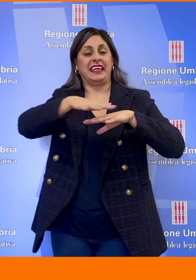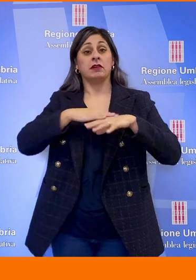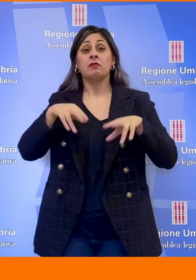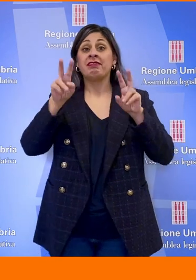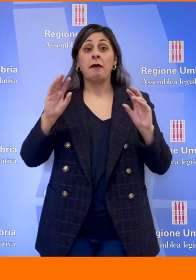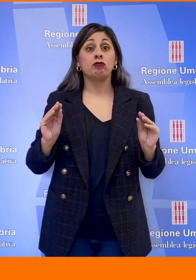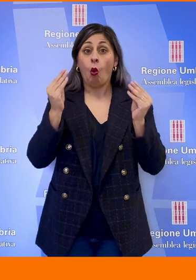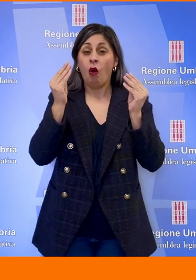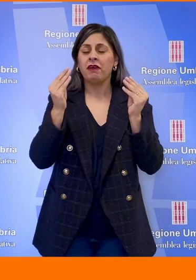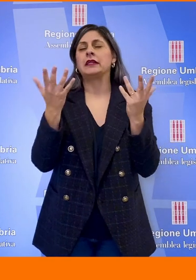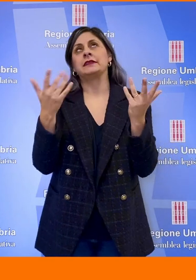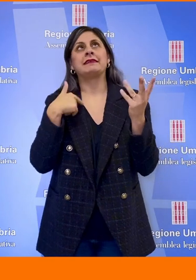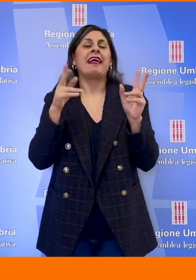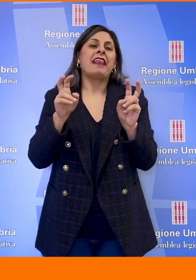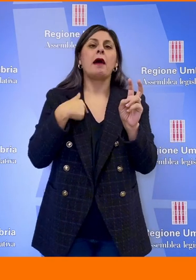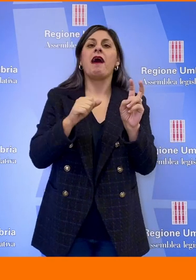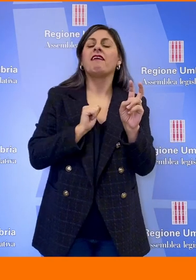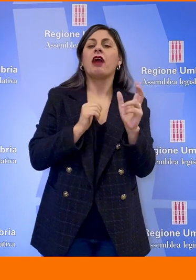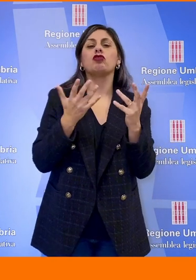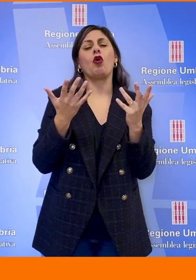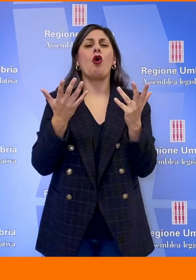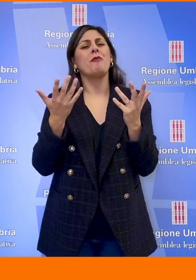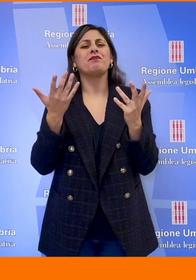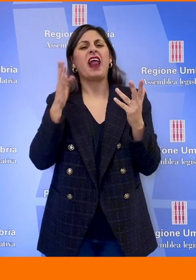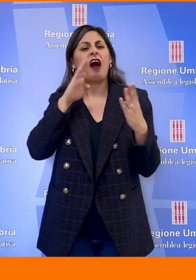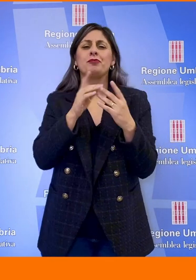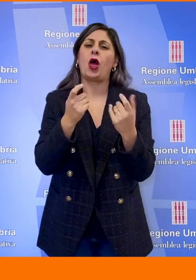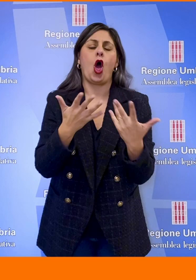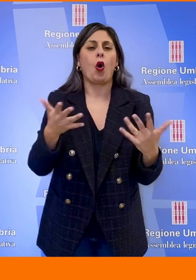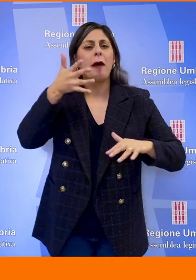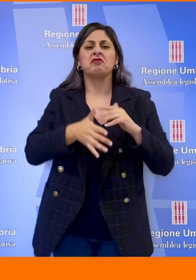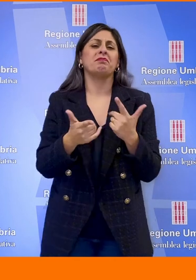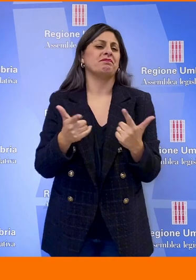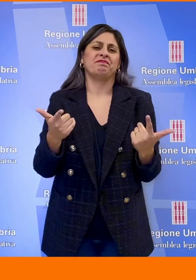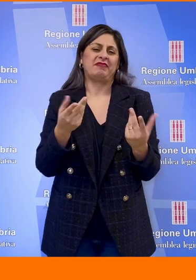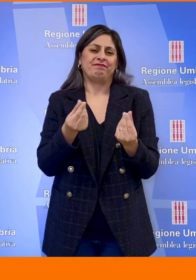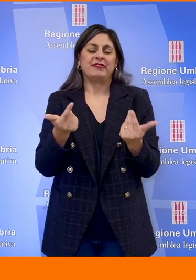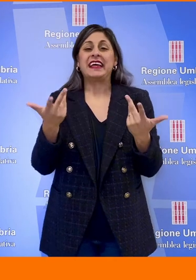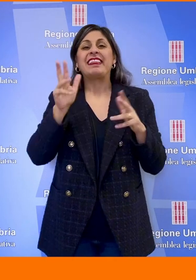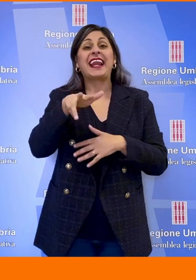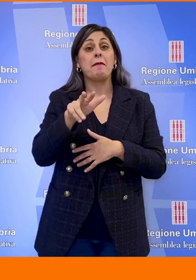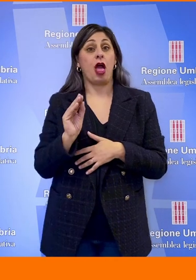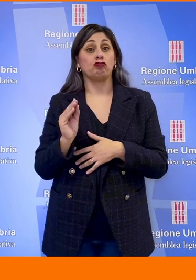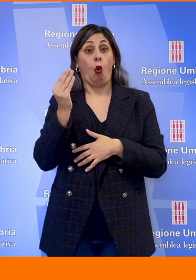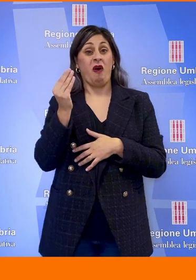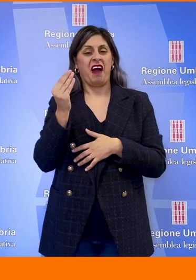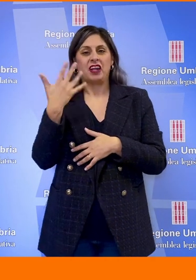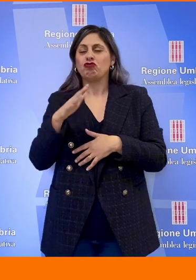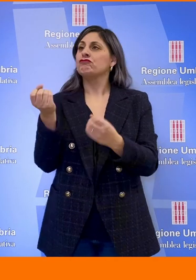secondo noi è stato trattato troppo poco e approfondito troppo poco. 3.000 giovani che si formano in Umbria poi